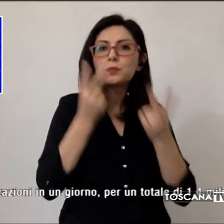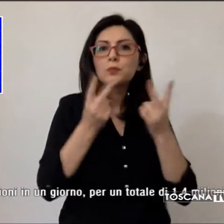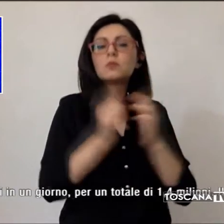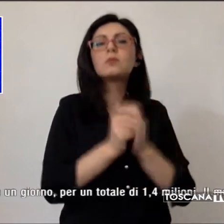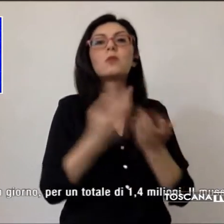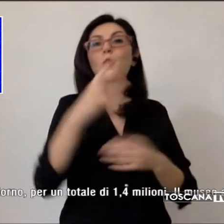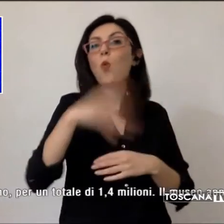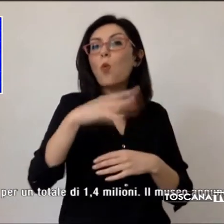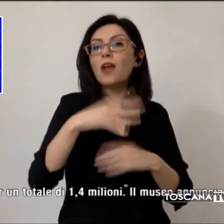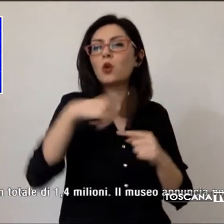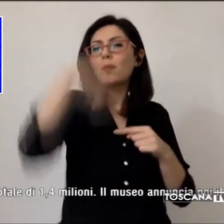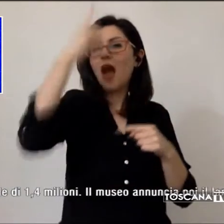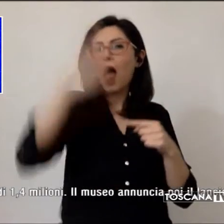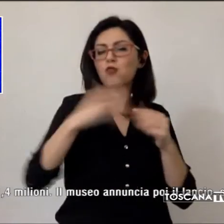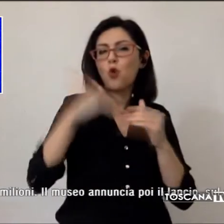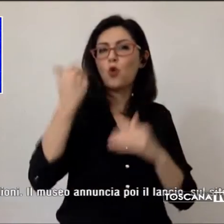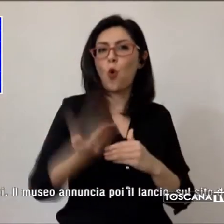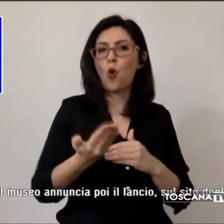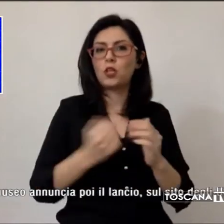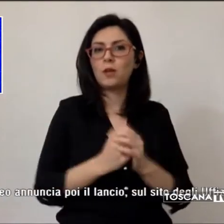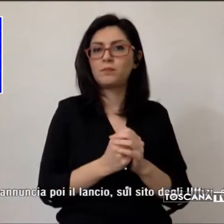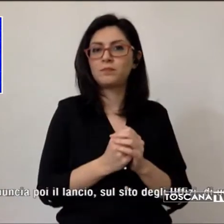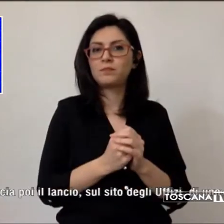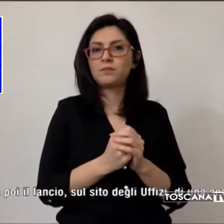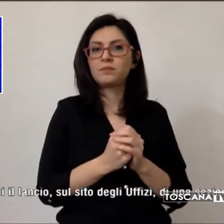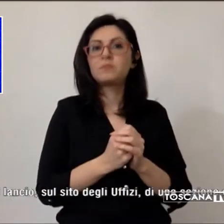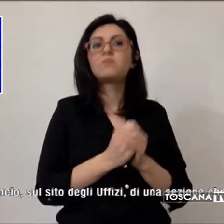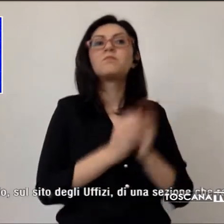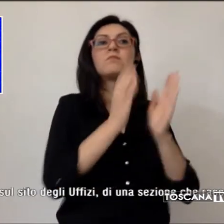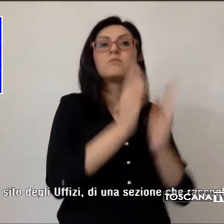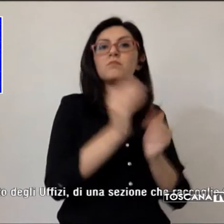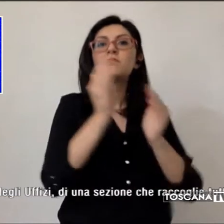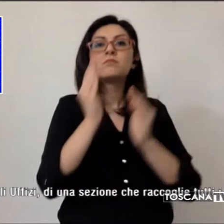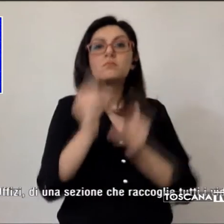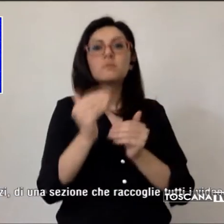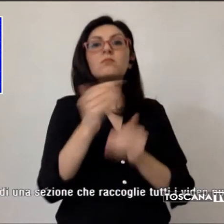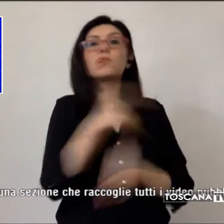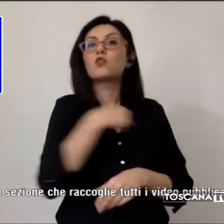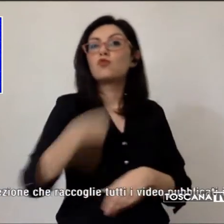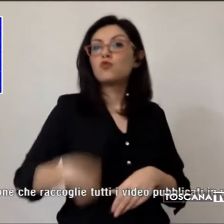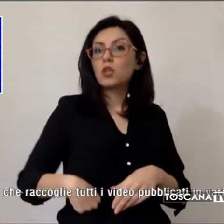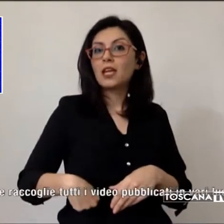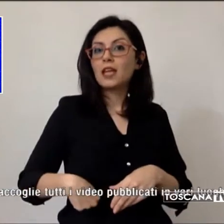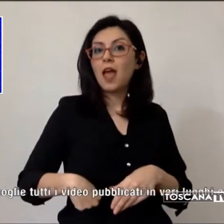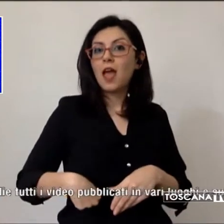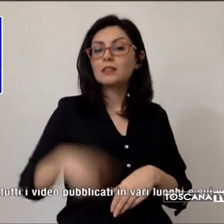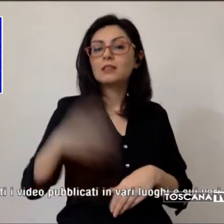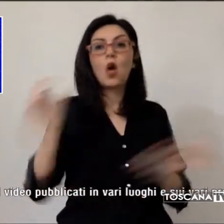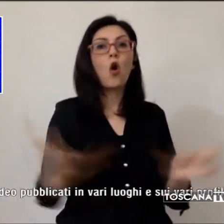4 mila al giorno. Le due clip in cinese realizzate in occasione della giornata internazionale dei